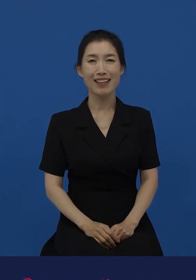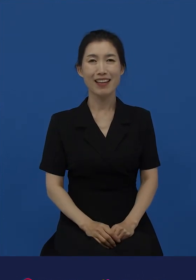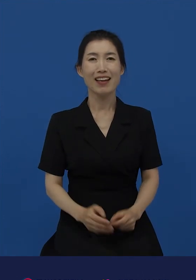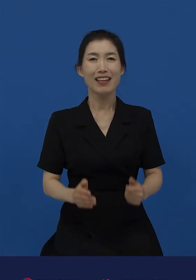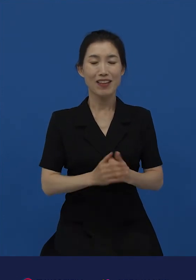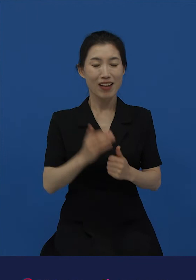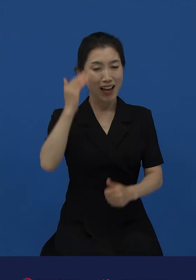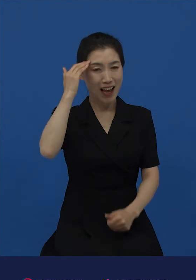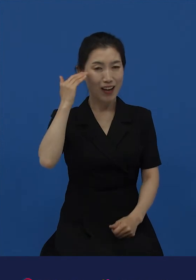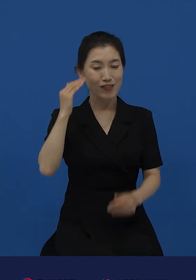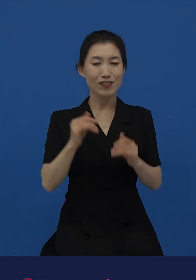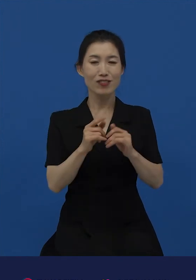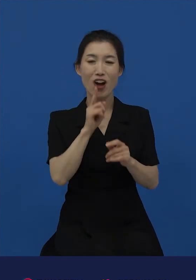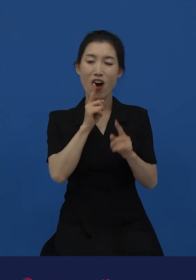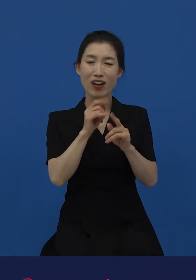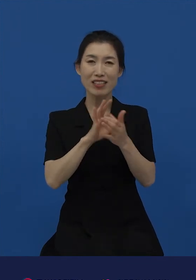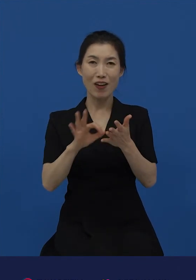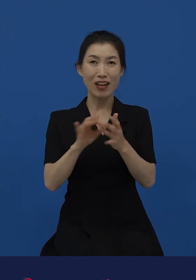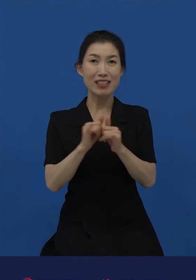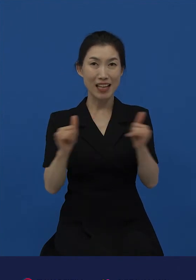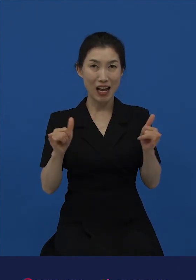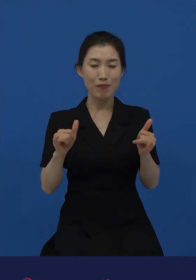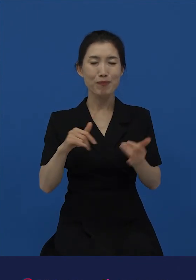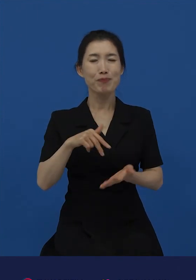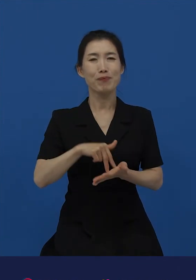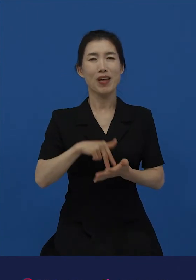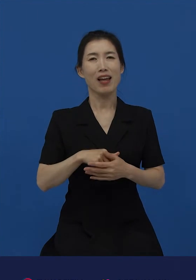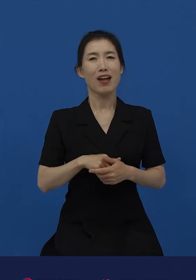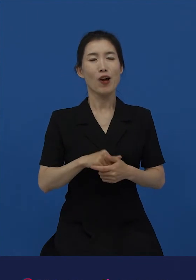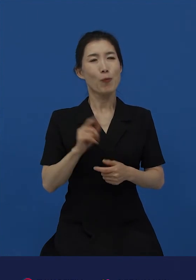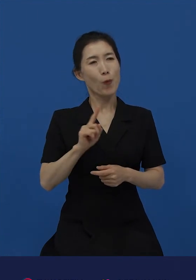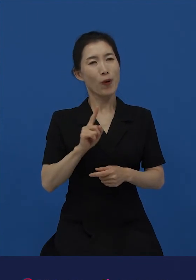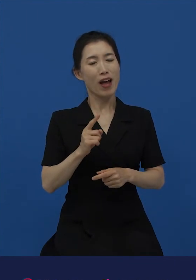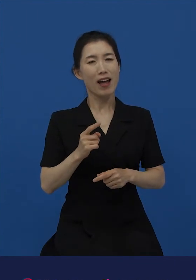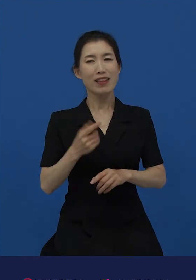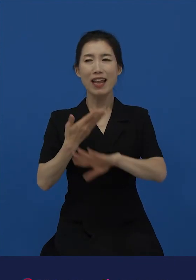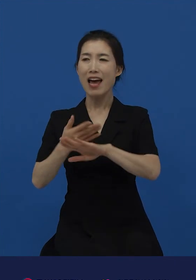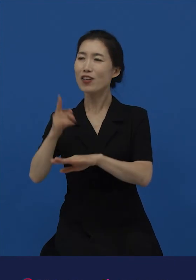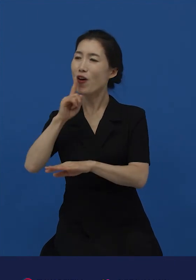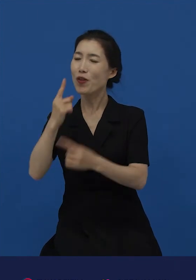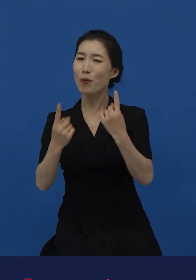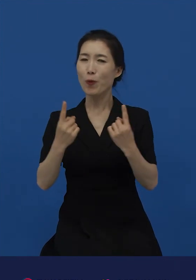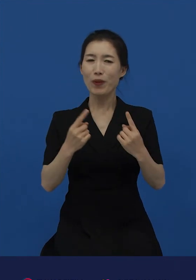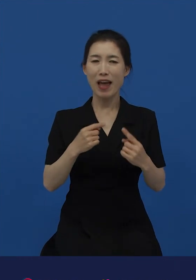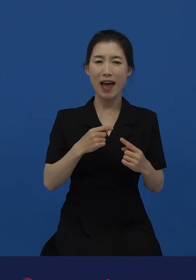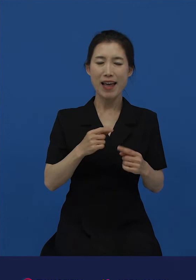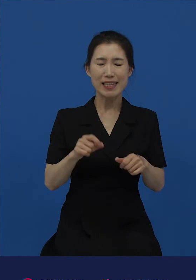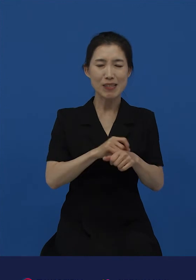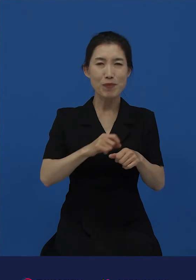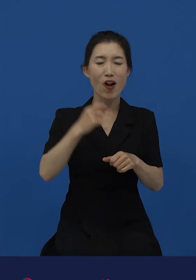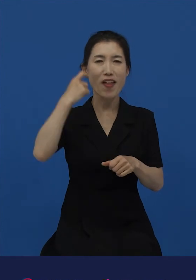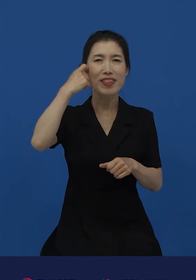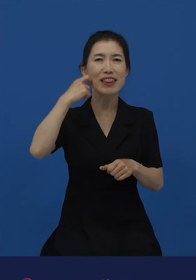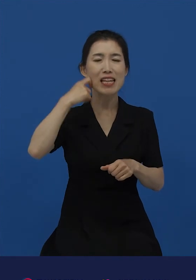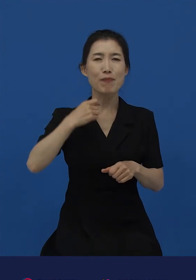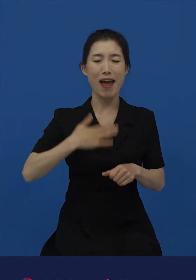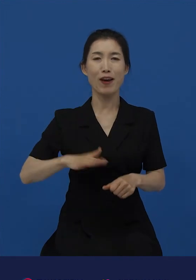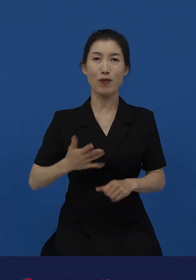사용자들은 나이에 대해 다른 언어 사용자들과는 다른 매우 특별한 감각을 지니게 됩니다. 그리고